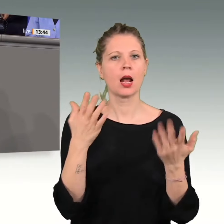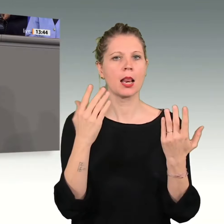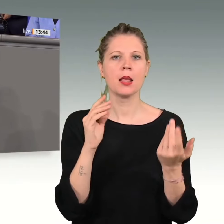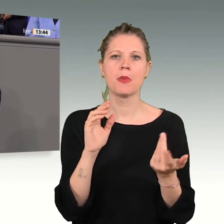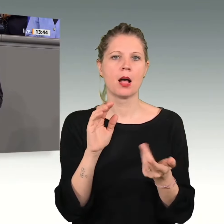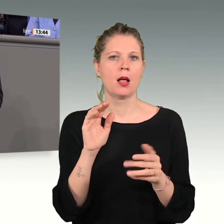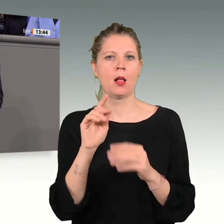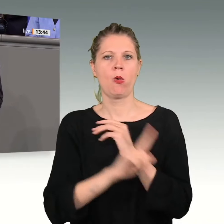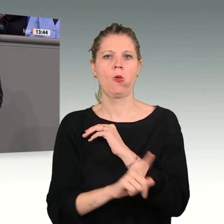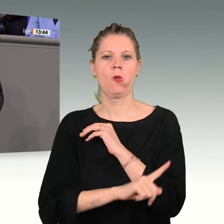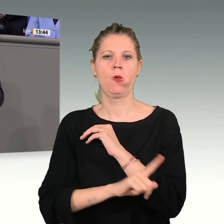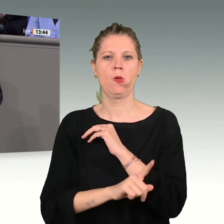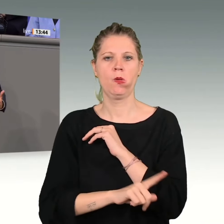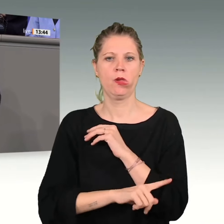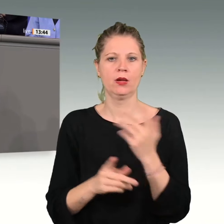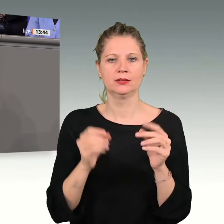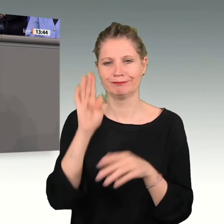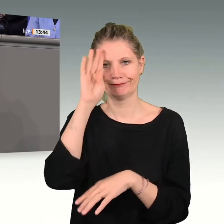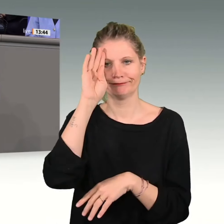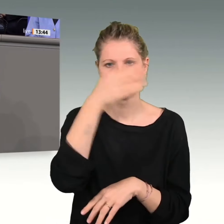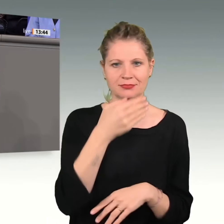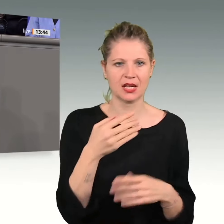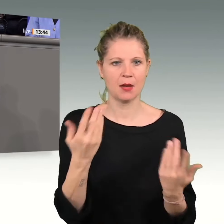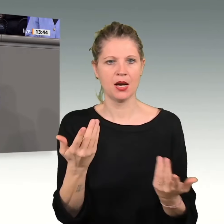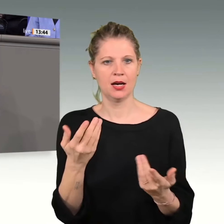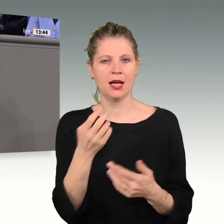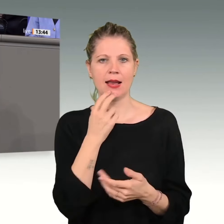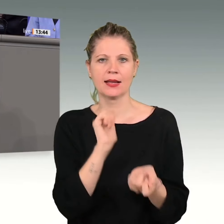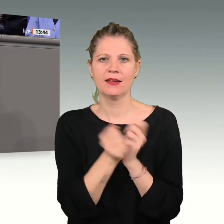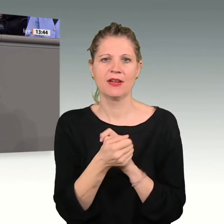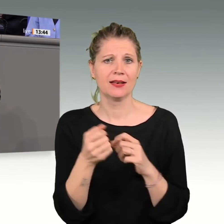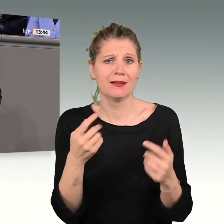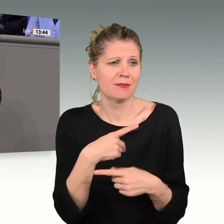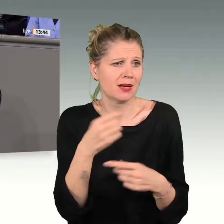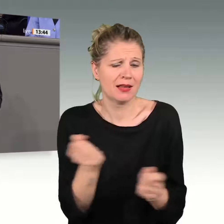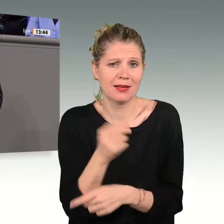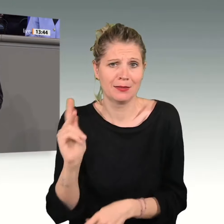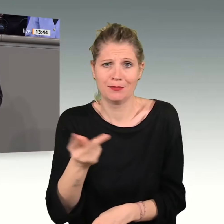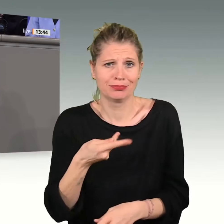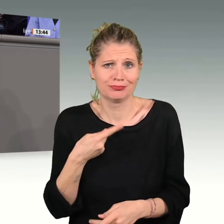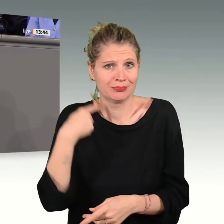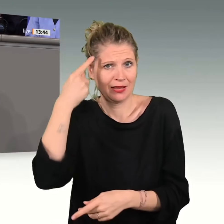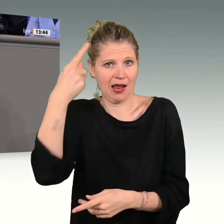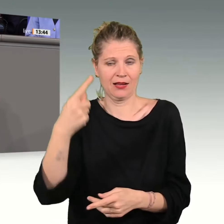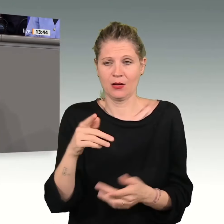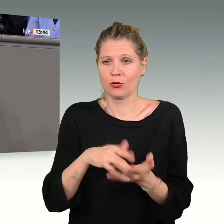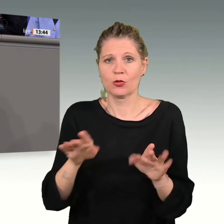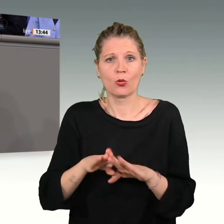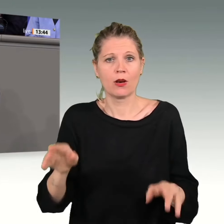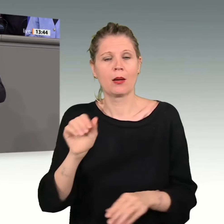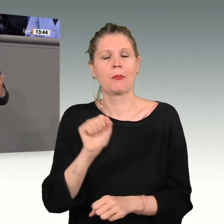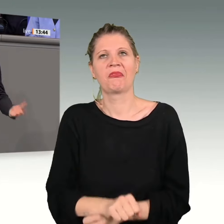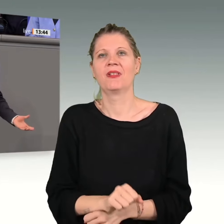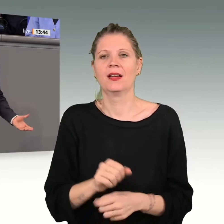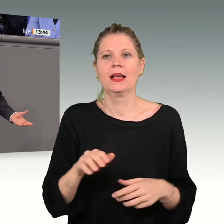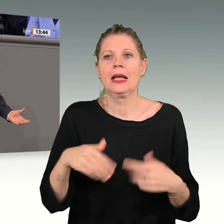Was die Energiewende angeht, kann man mit Ihnen ja gar keinen Konsens finden, weil Sie ja die Grundlagen leugnen. Aus Ihrer Sicht braucht es gar keine Energiewende, weil es ja